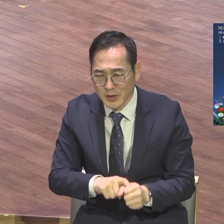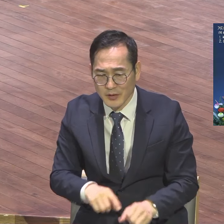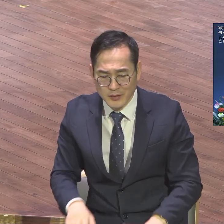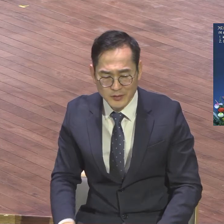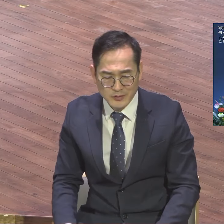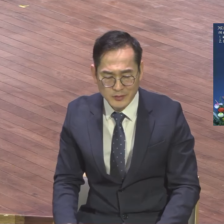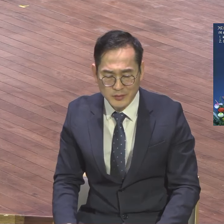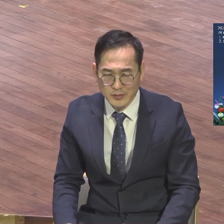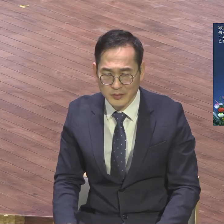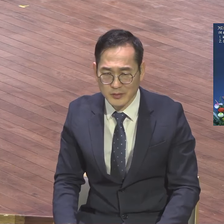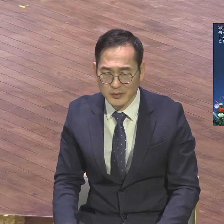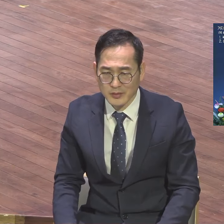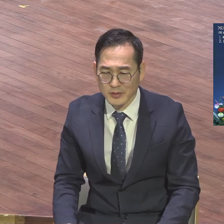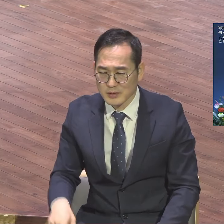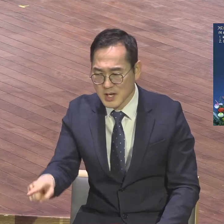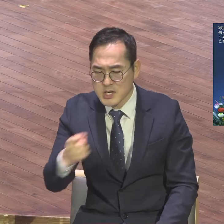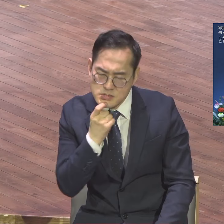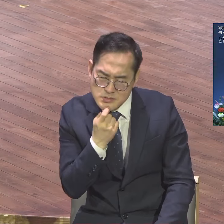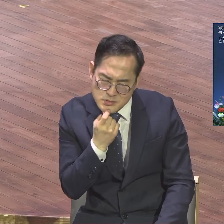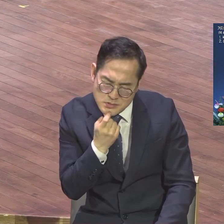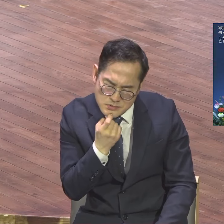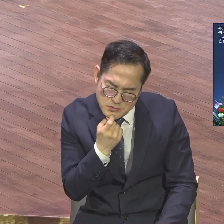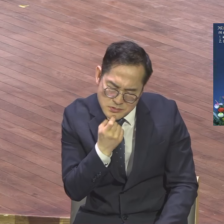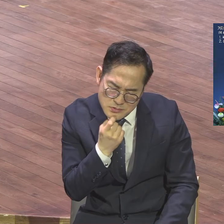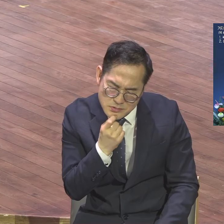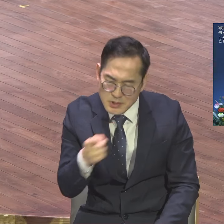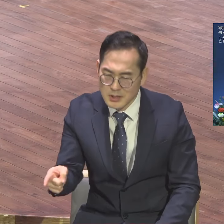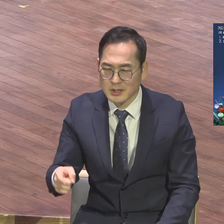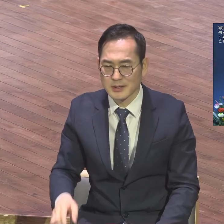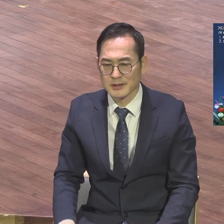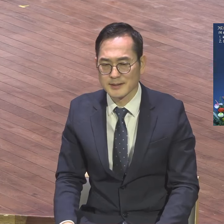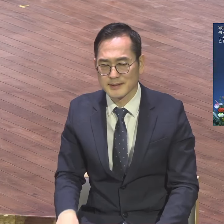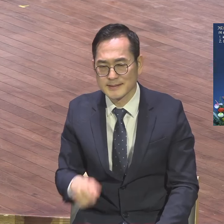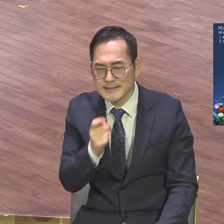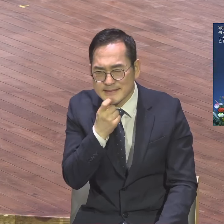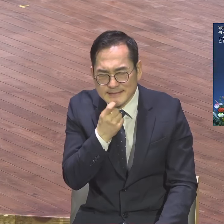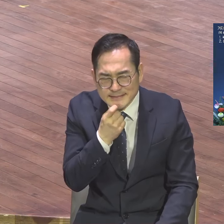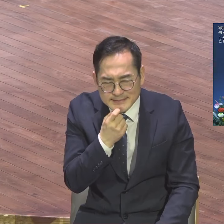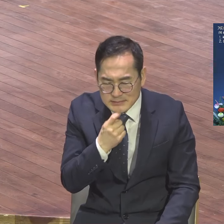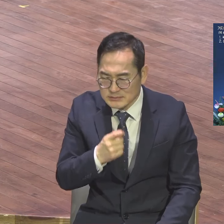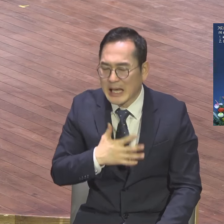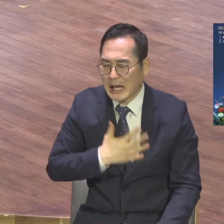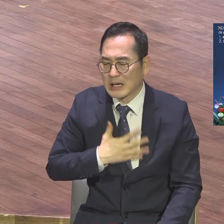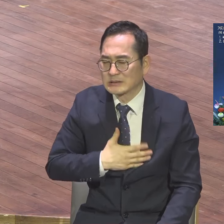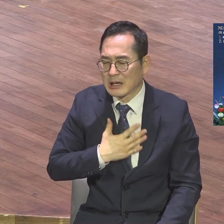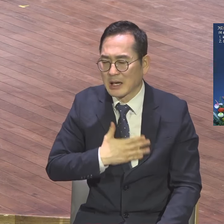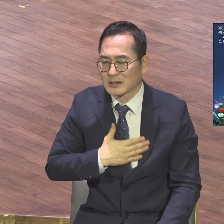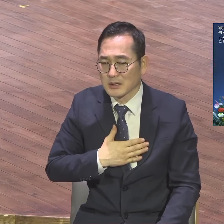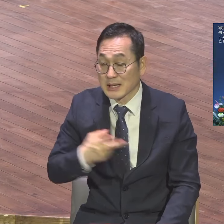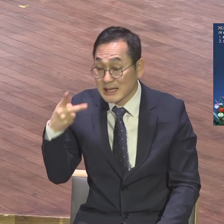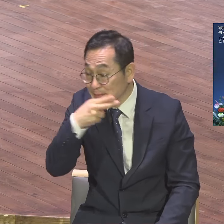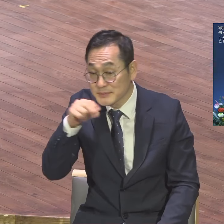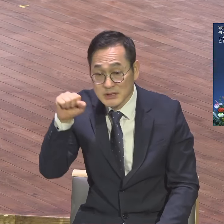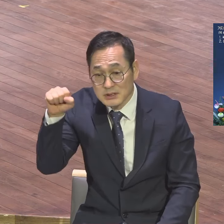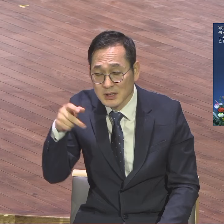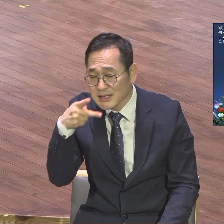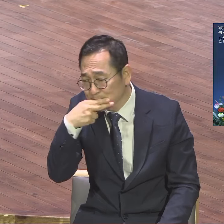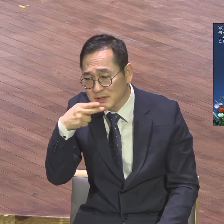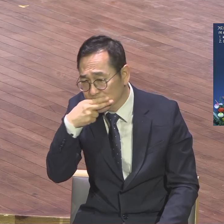번 갔다 와주고 죽 먹으니까 또 안 가 가족 보험해서 금식 고등학생이 말이에요 죽여 살기로